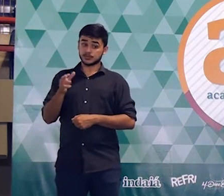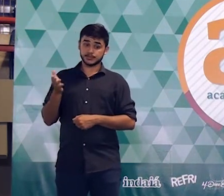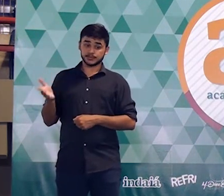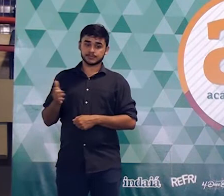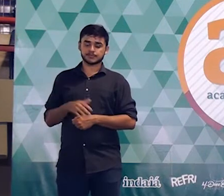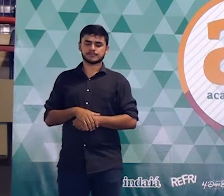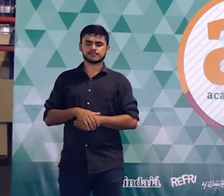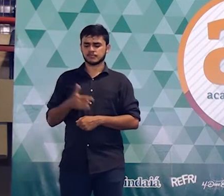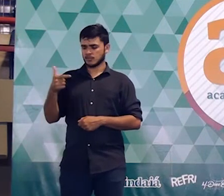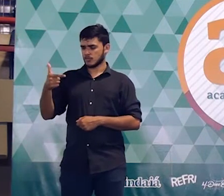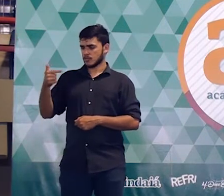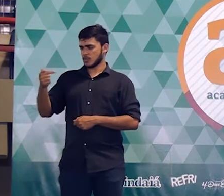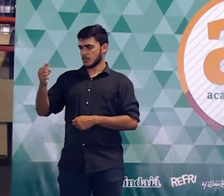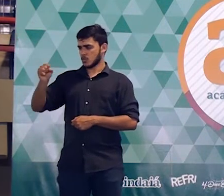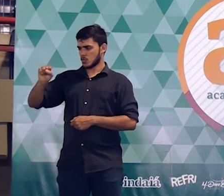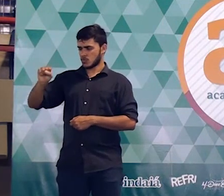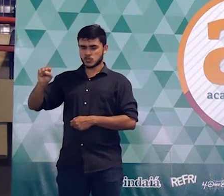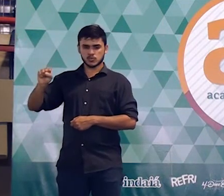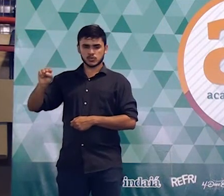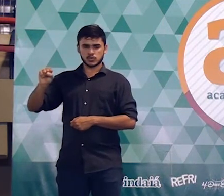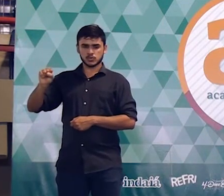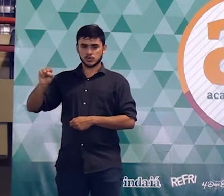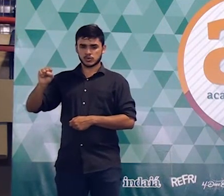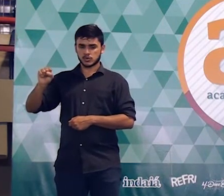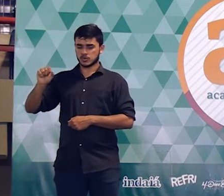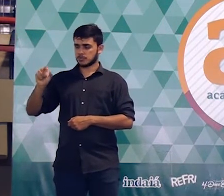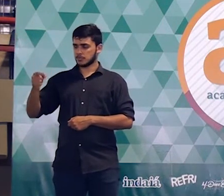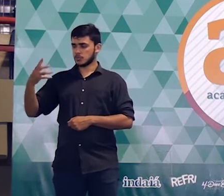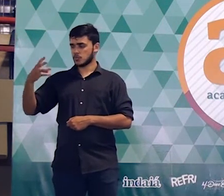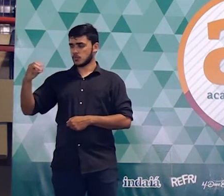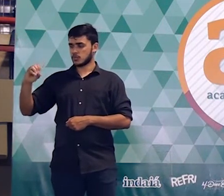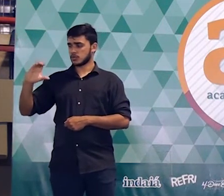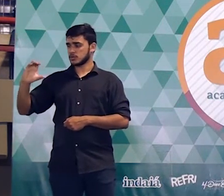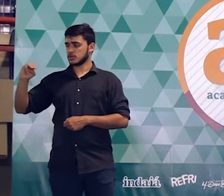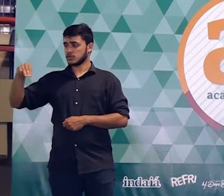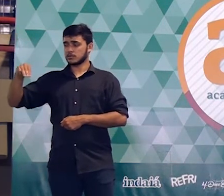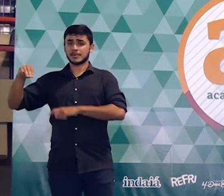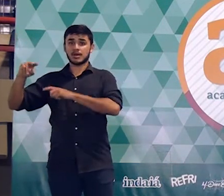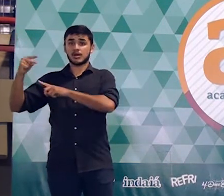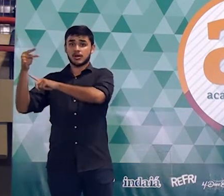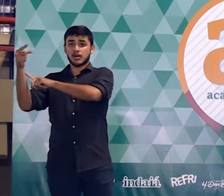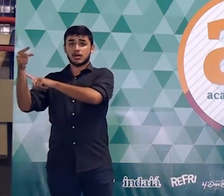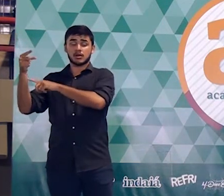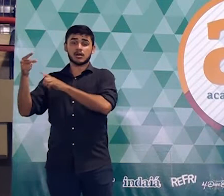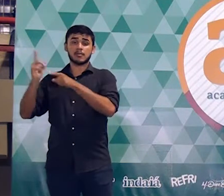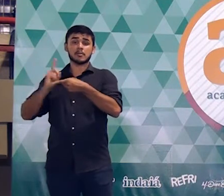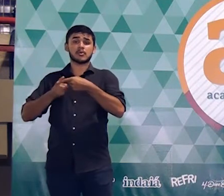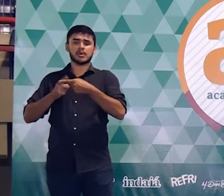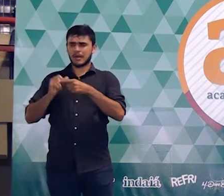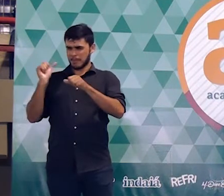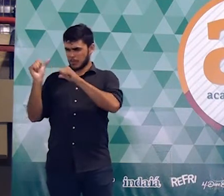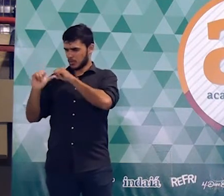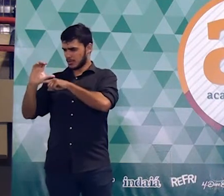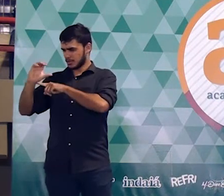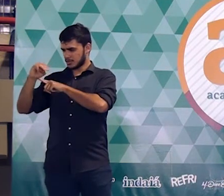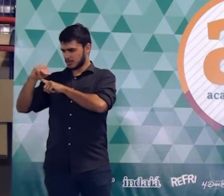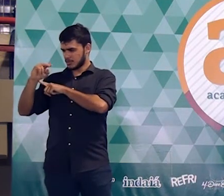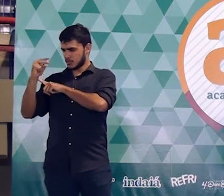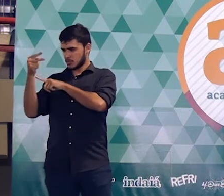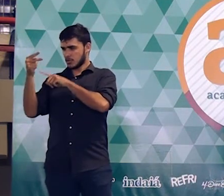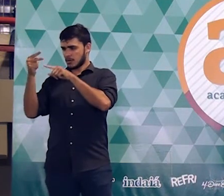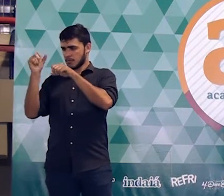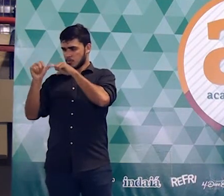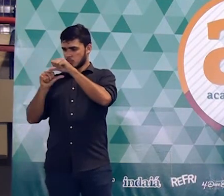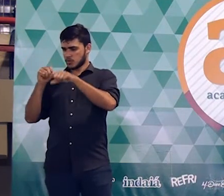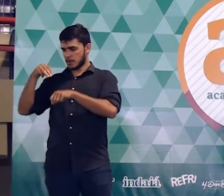E você vai mudar de unidade? Não, eu não vou mudar de unidade, porque se a gente observar as opções, todas as